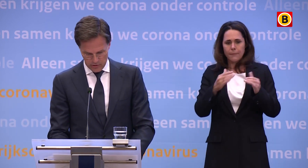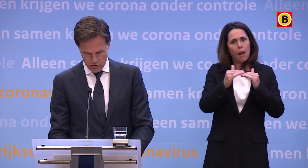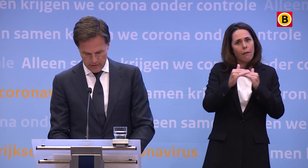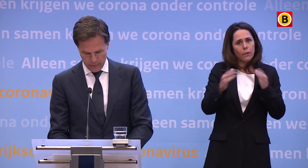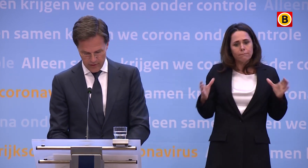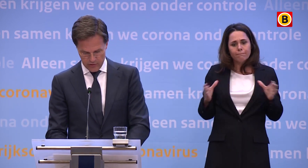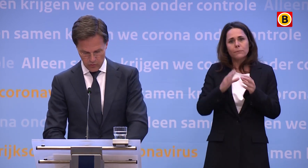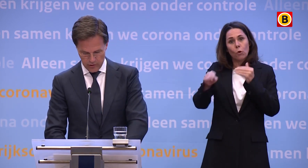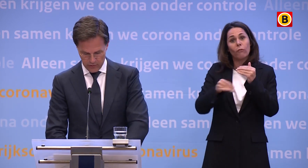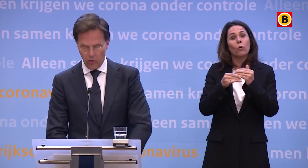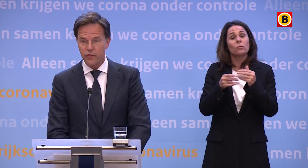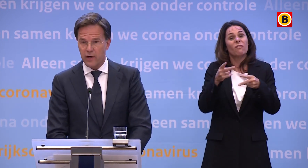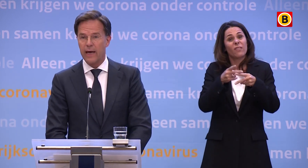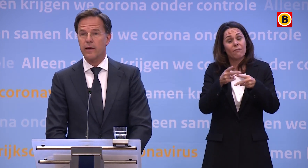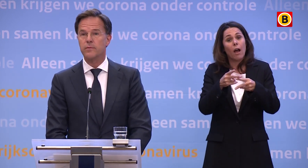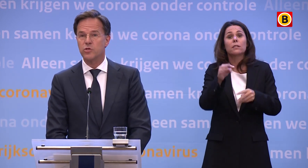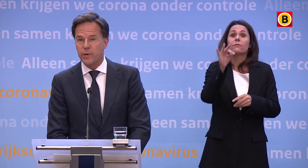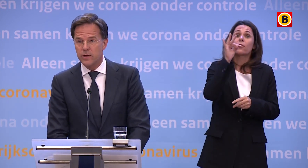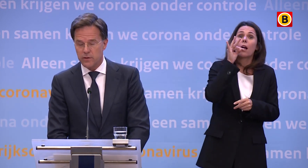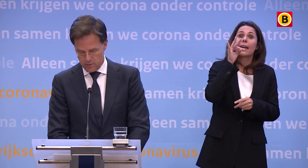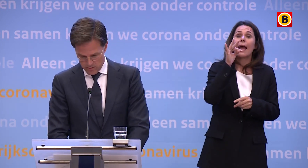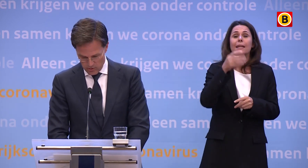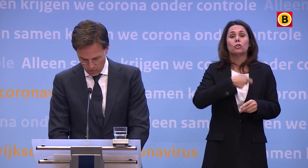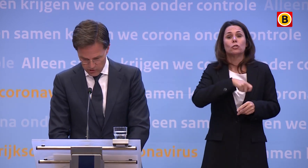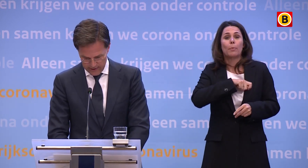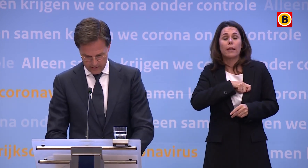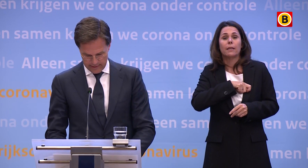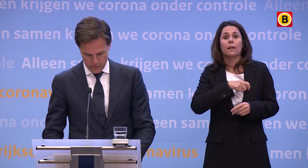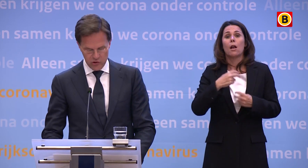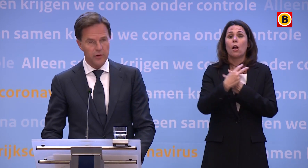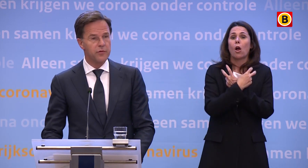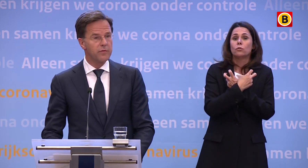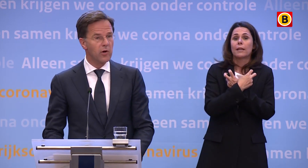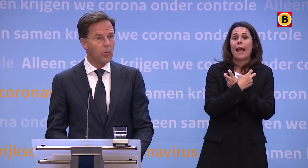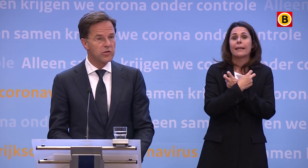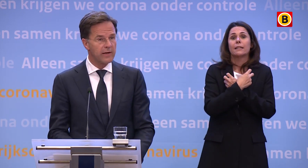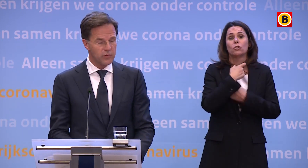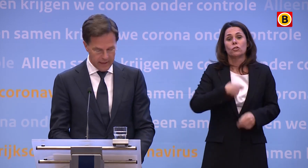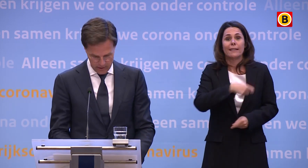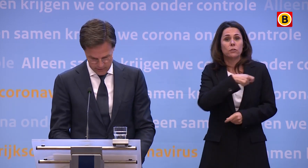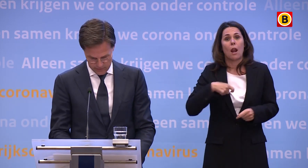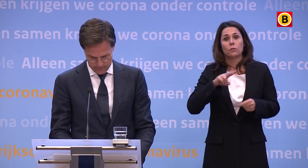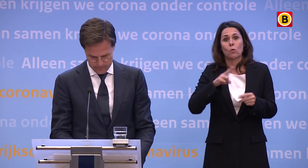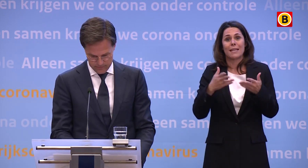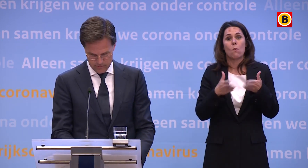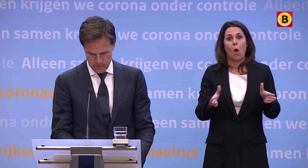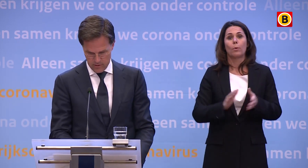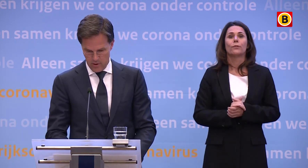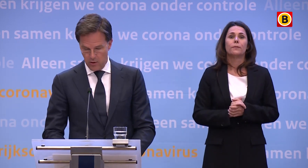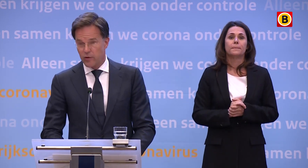Dan zullen naar verwachting onder andere ook Frankrijk, Spanje, Oostenrijk en Zwitserland weer open zijn voor Nederlanders.